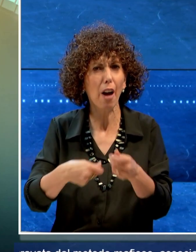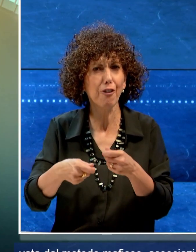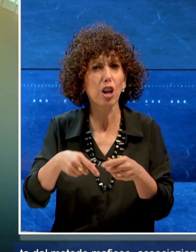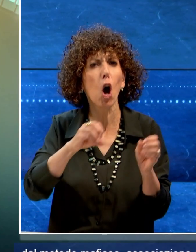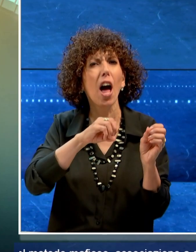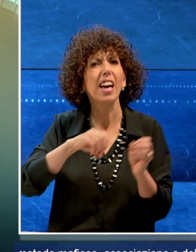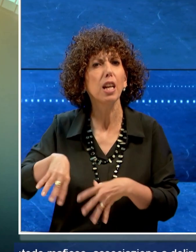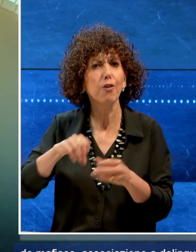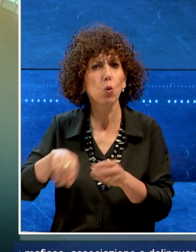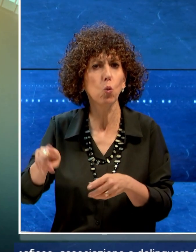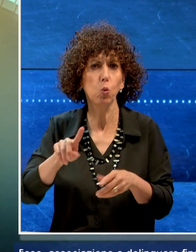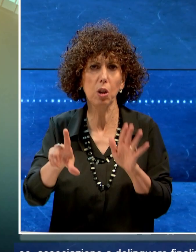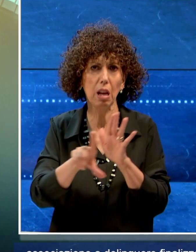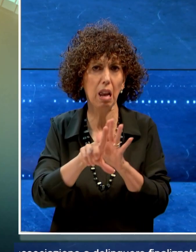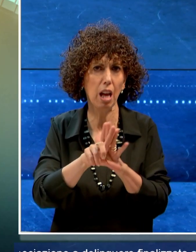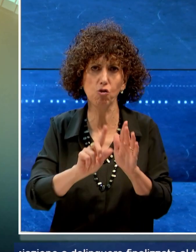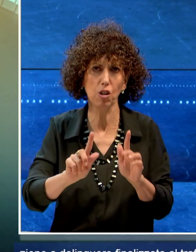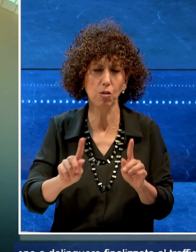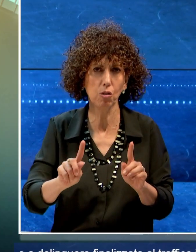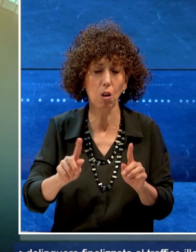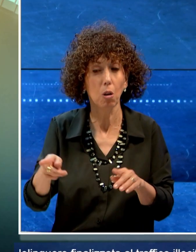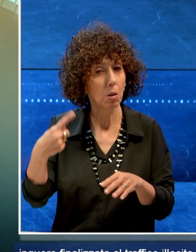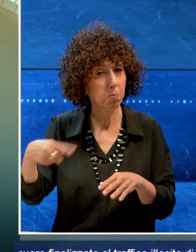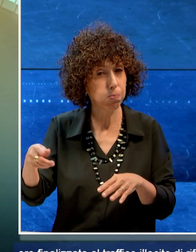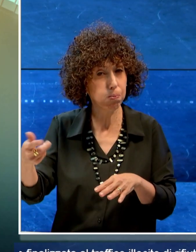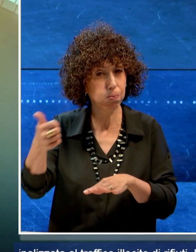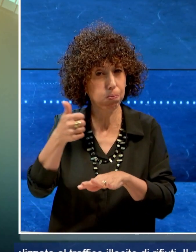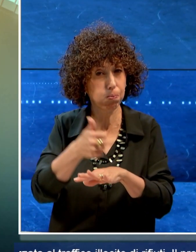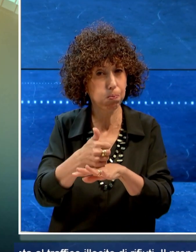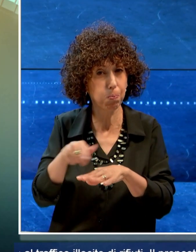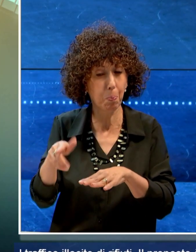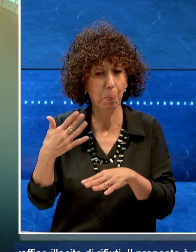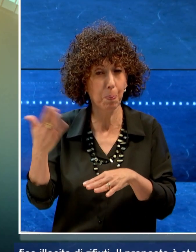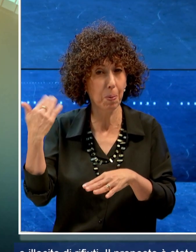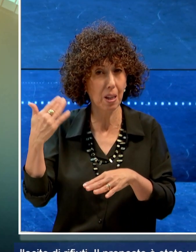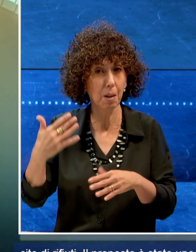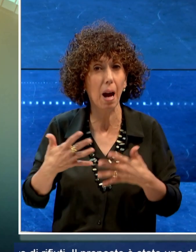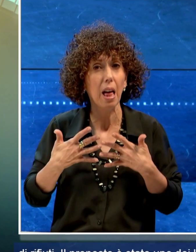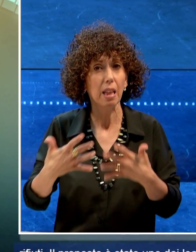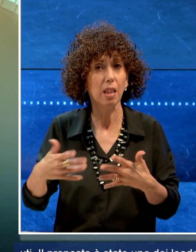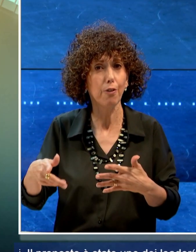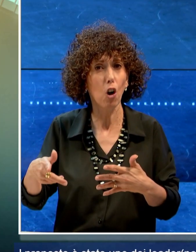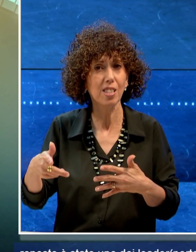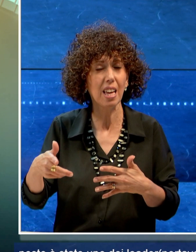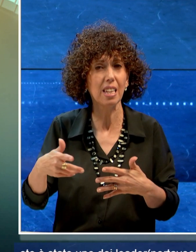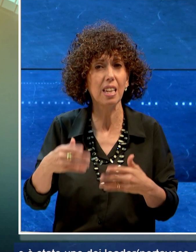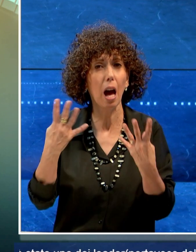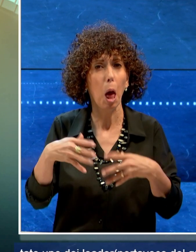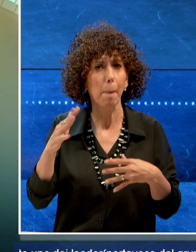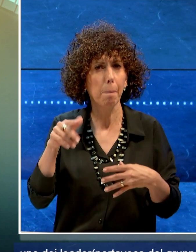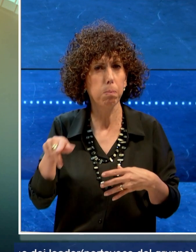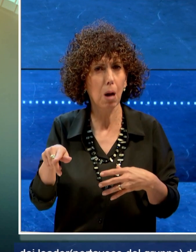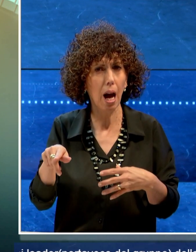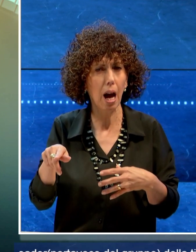di rifiuti. Il proposto è stato uno dei leader portavoce del gruppo della tifoseria organizzata del Bari